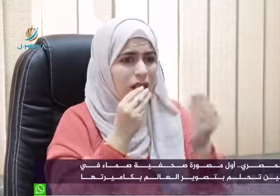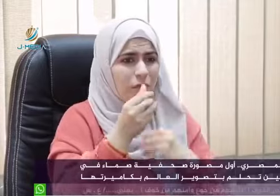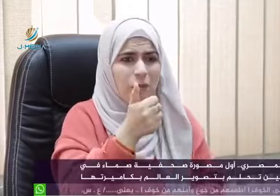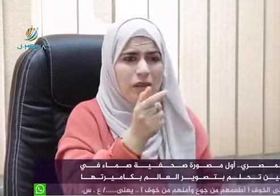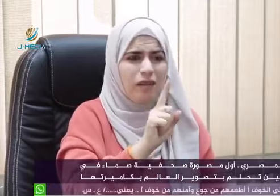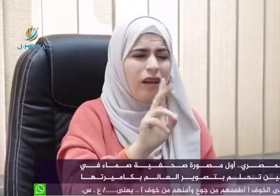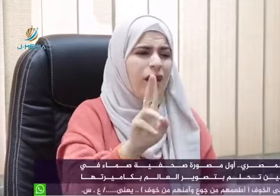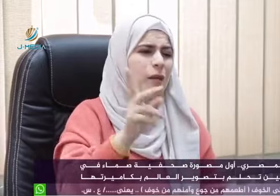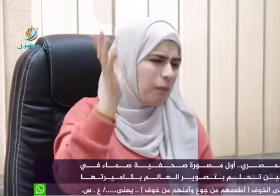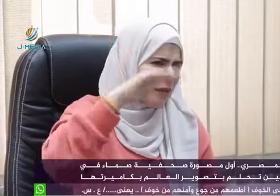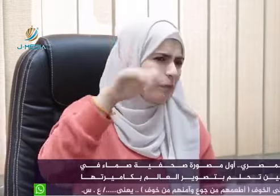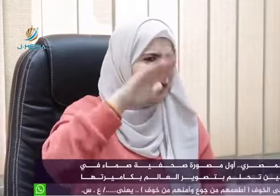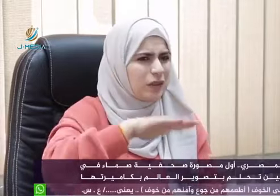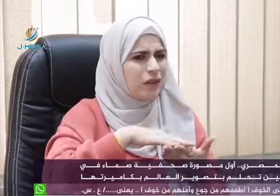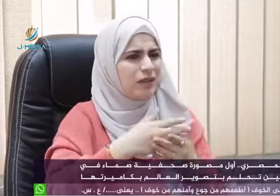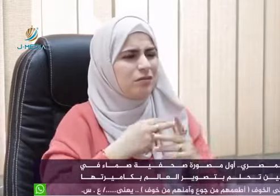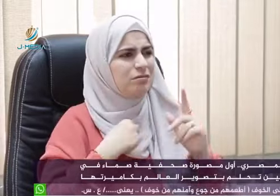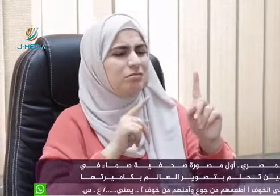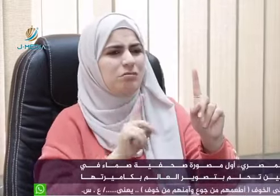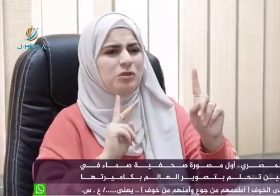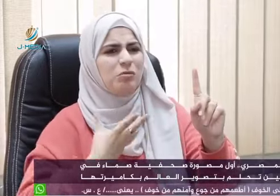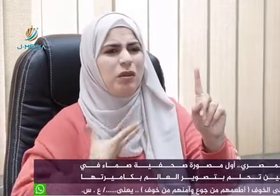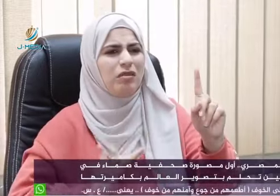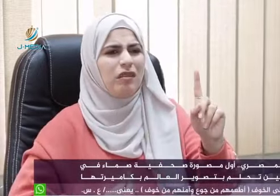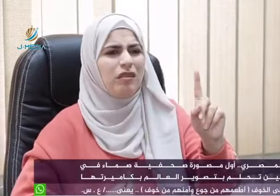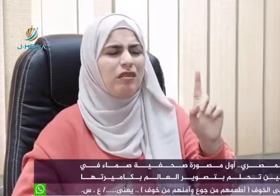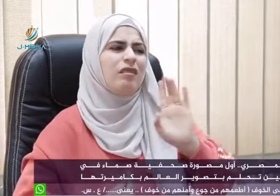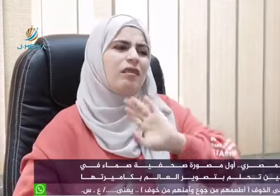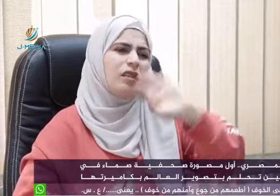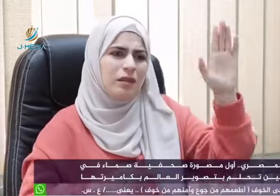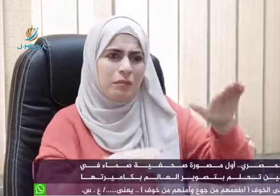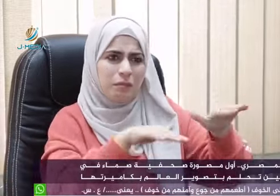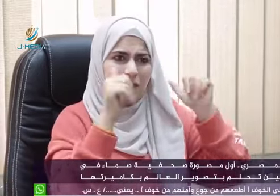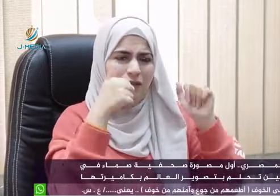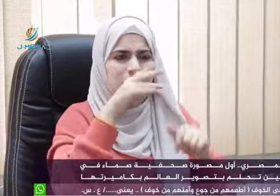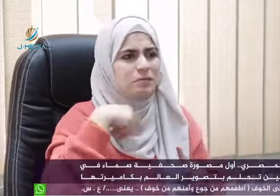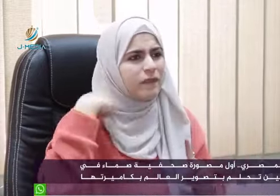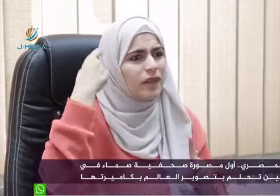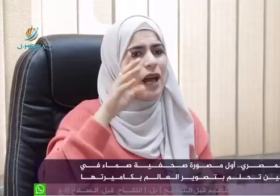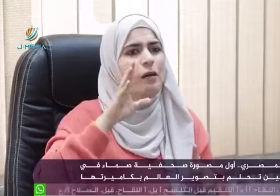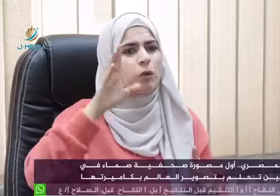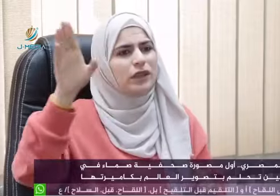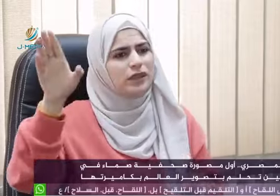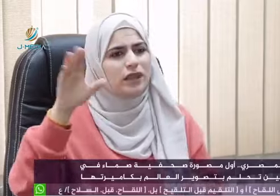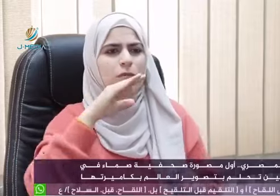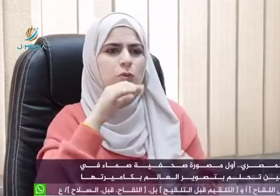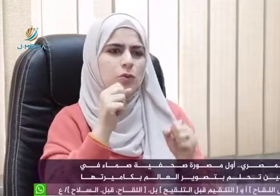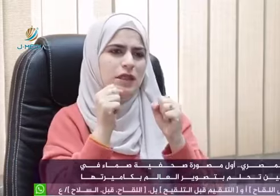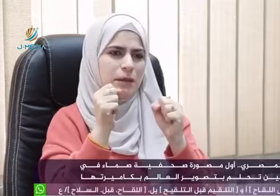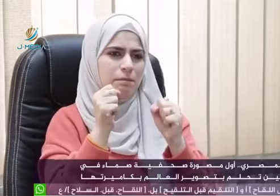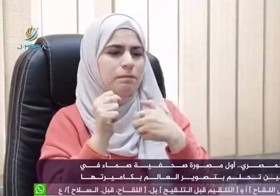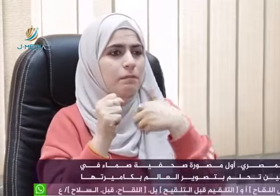وصبية صوم على بيرزيت حكولنا طبعاً على التسجيل حكولنا إنه صعب أنتوا كثوم تدرسوا بيرزيت